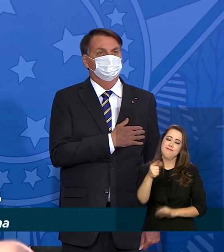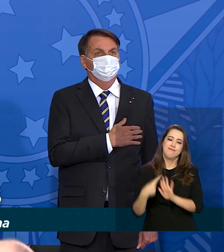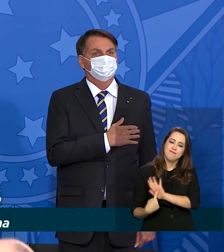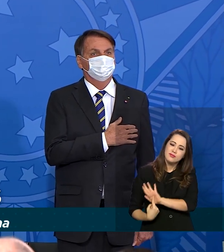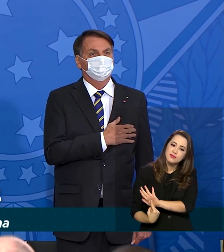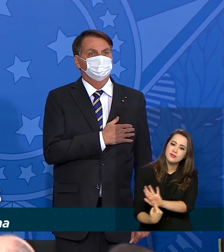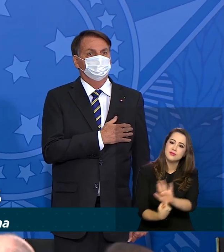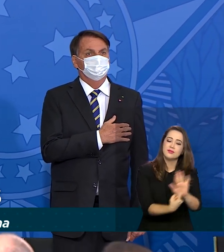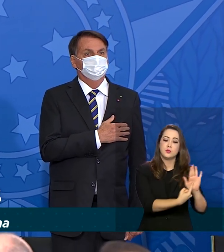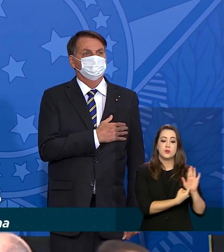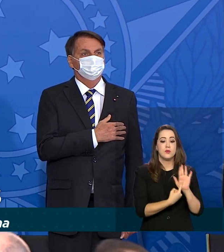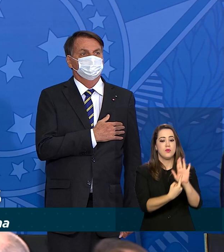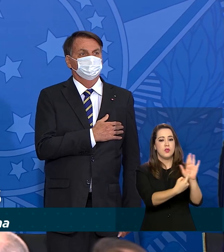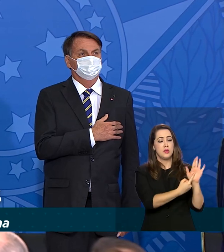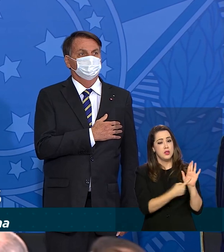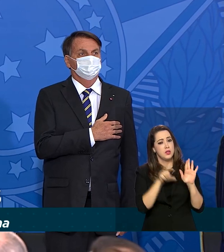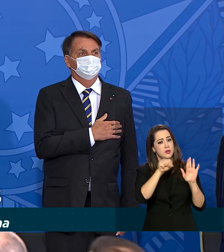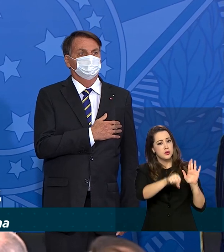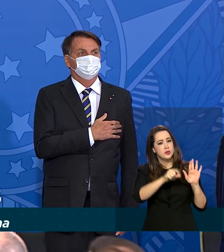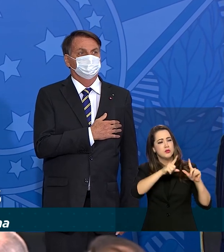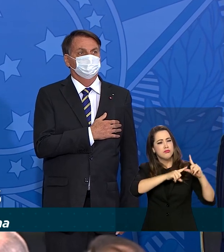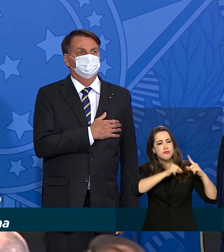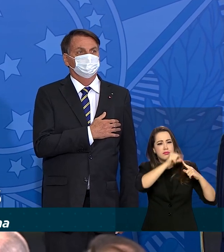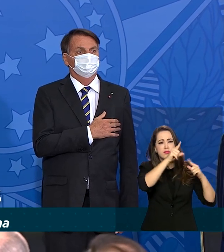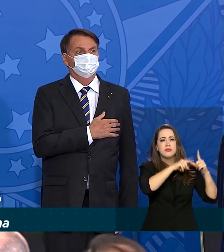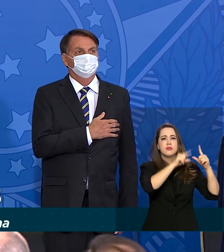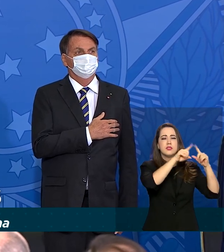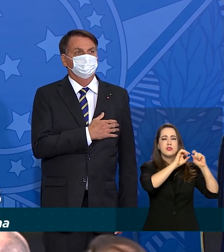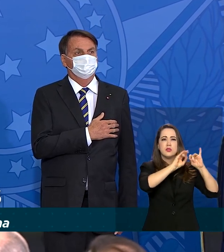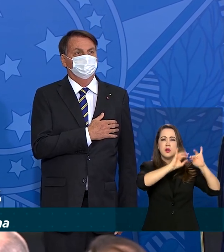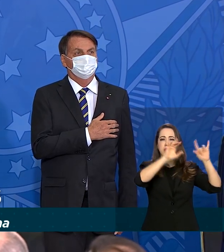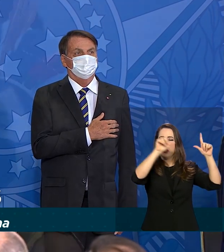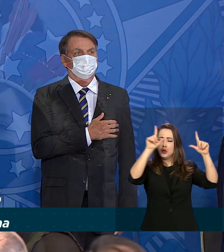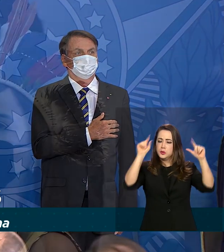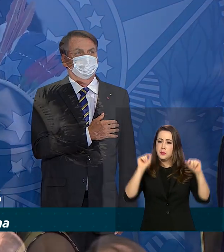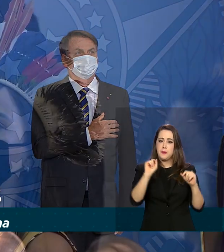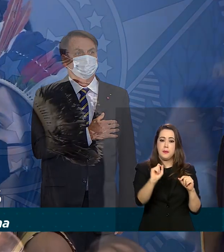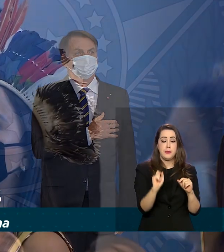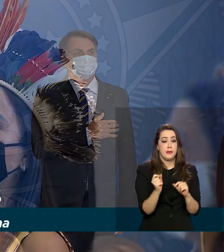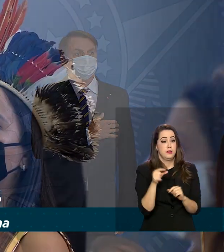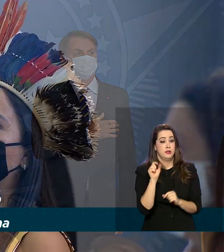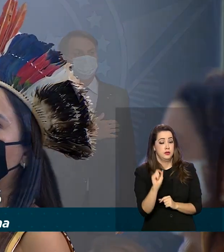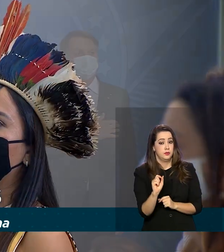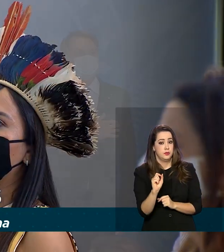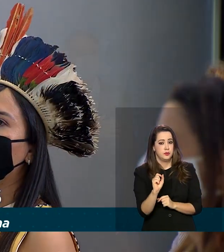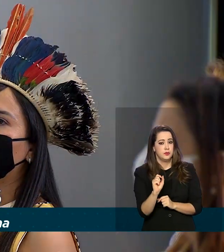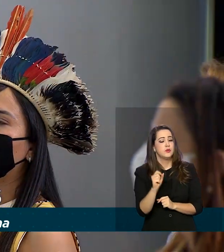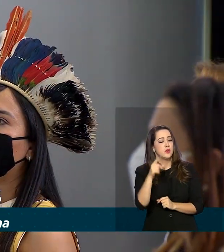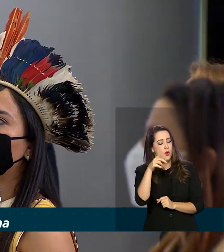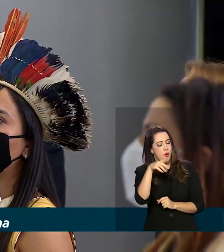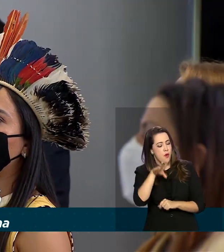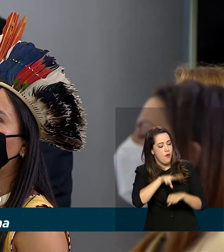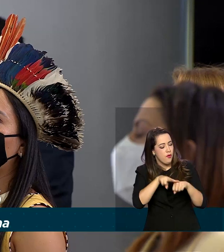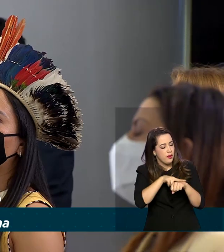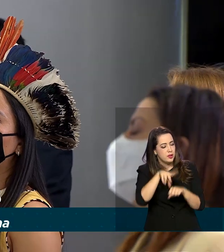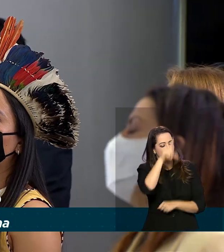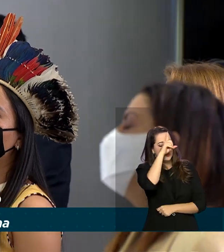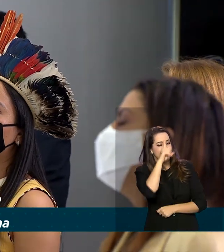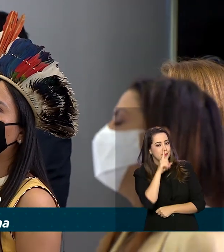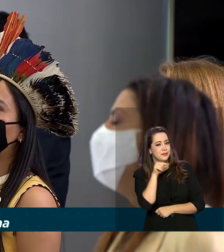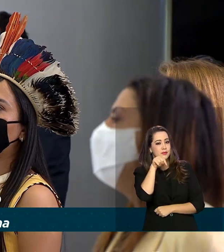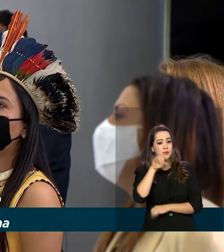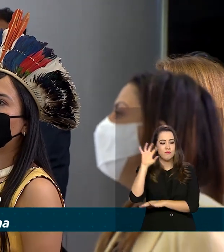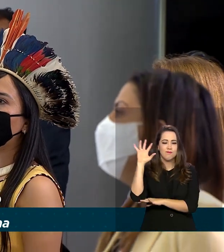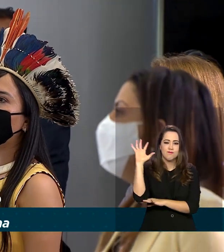símbolo. Lá, barulho, centras estrelado, que diga o verde louro